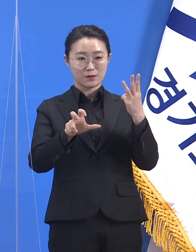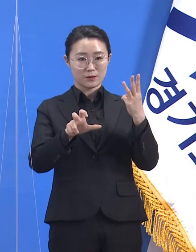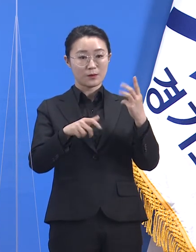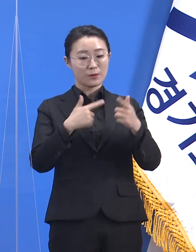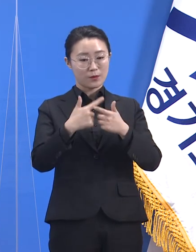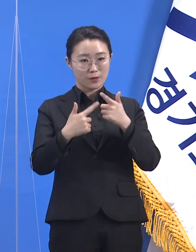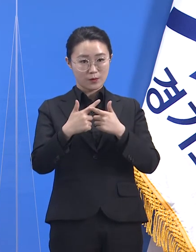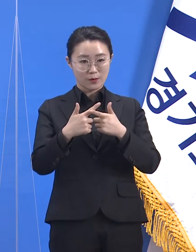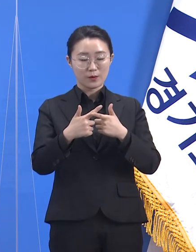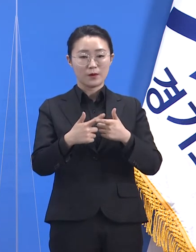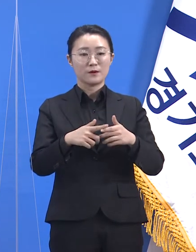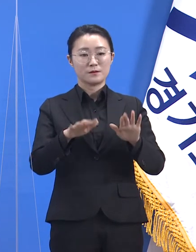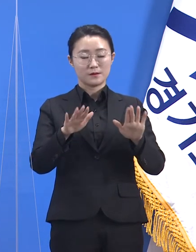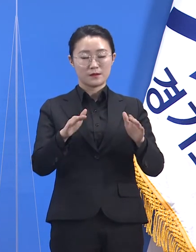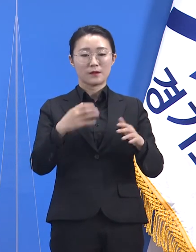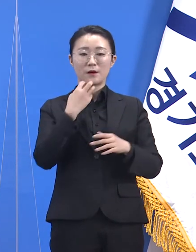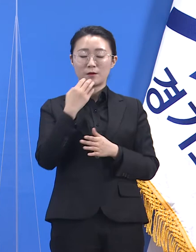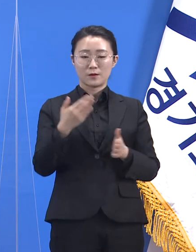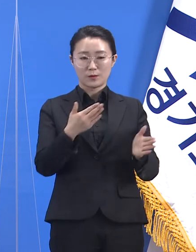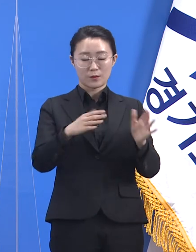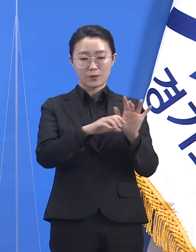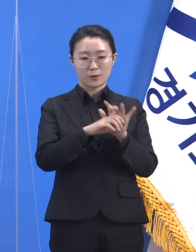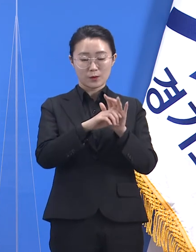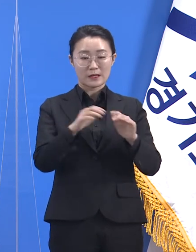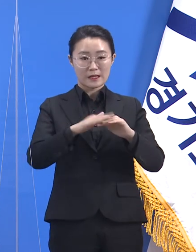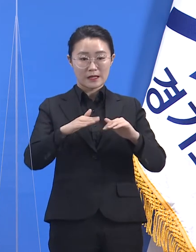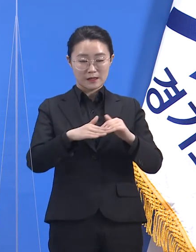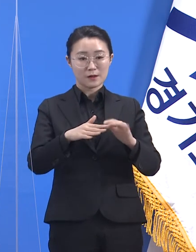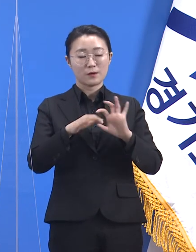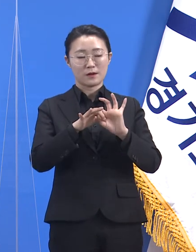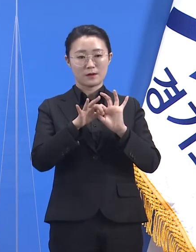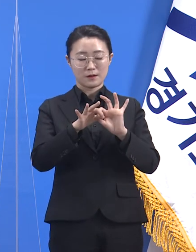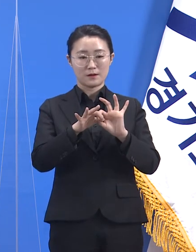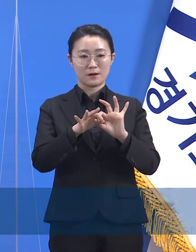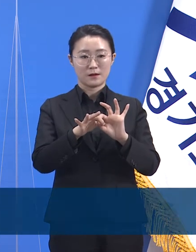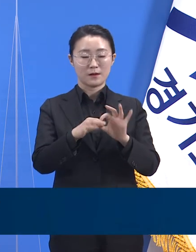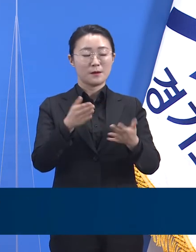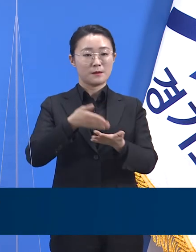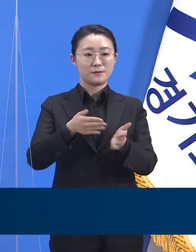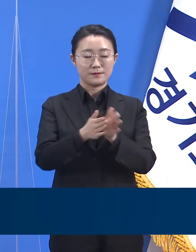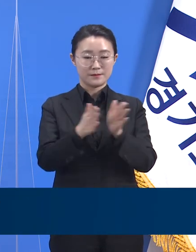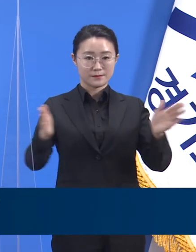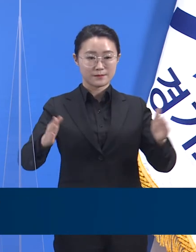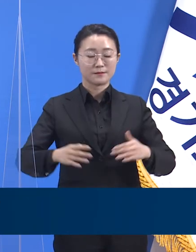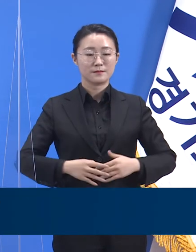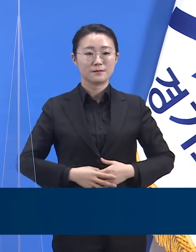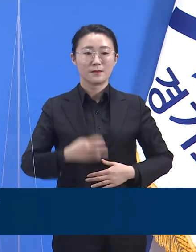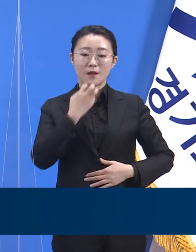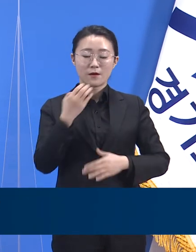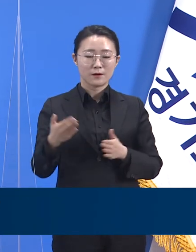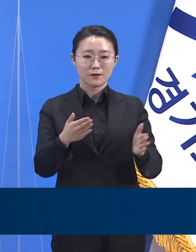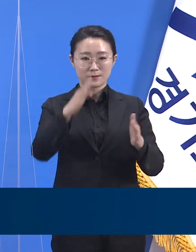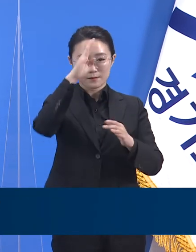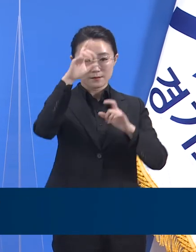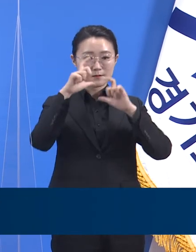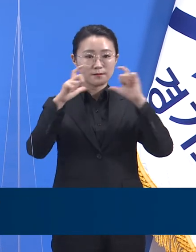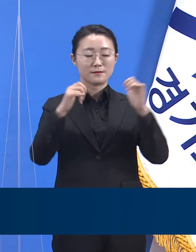코로나19 대응 관련 정례 기자회견을 시작하겠습니다. 경기도의 확진자 발생 현황입니다.